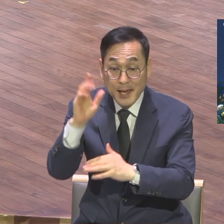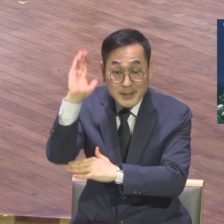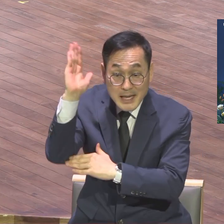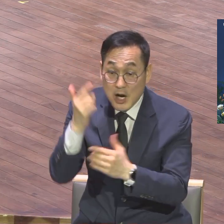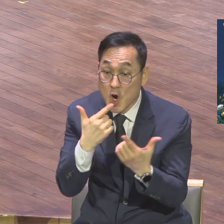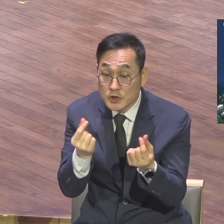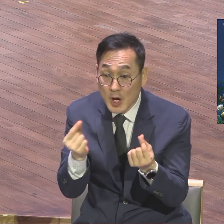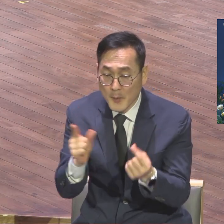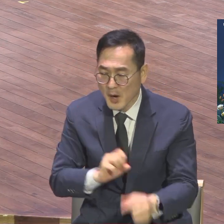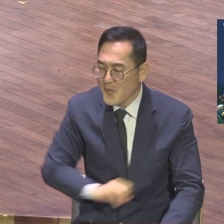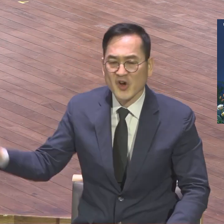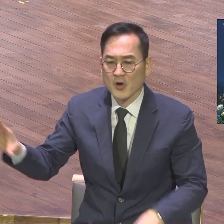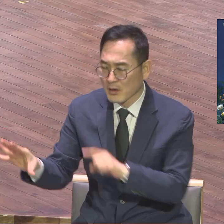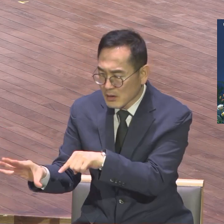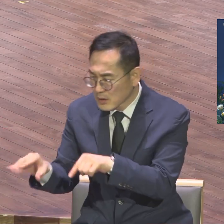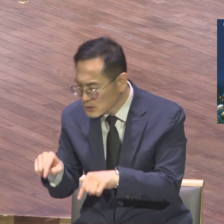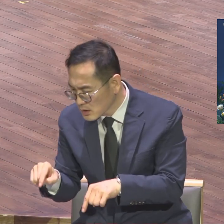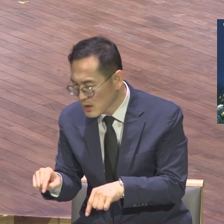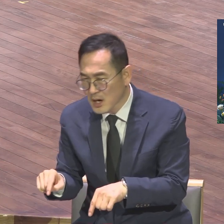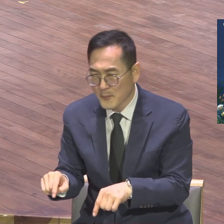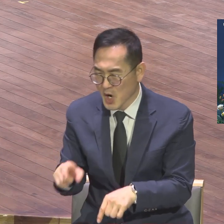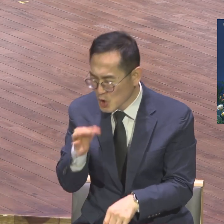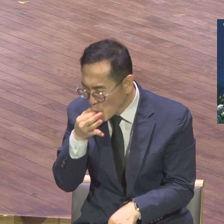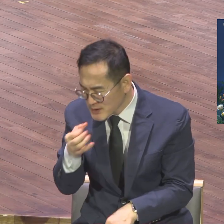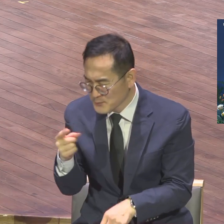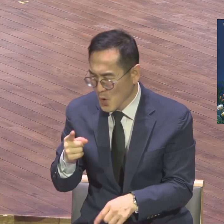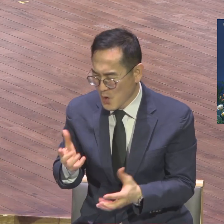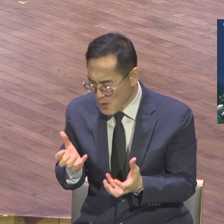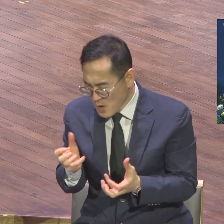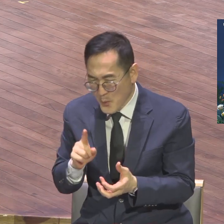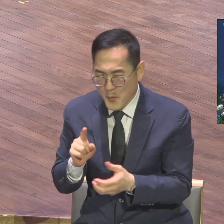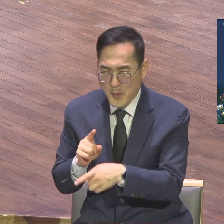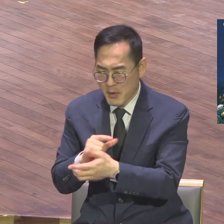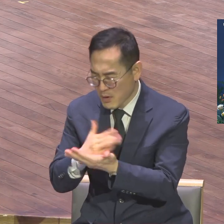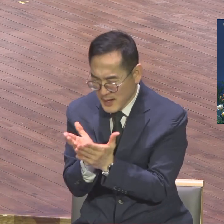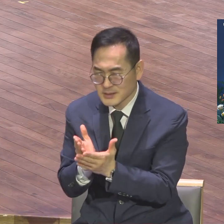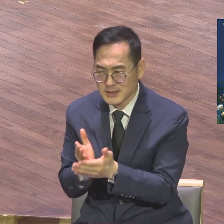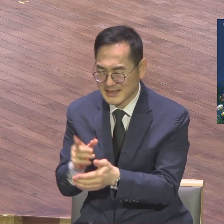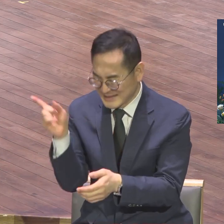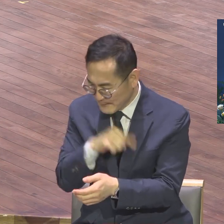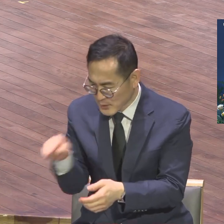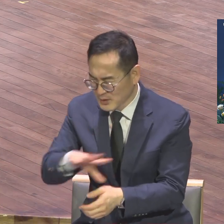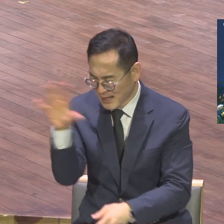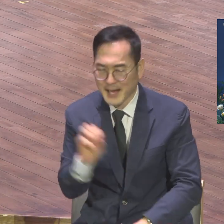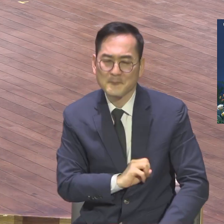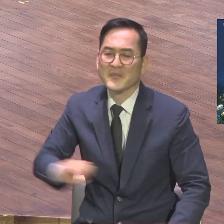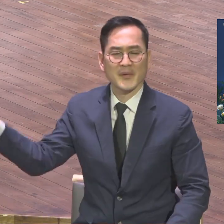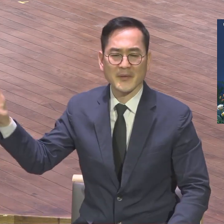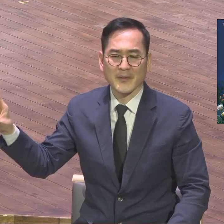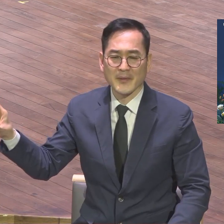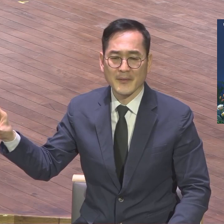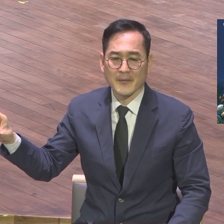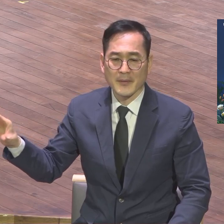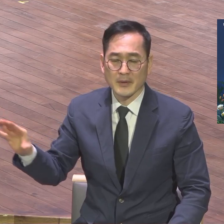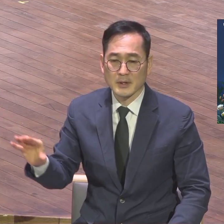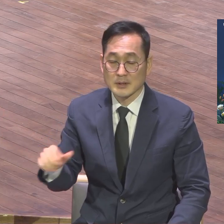지금이라도 버리자. 결단해라. 이 시간 여러분 5분 정도 우리 합심에서 기도하겠는데